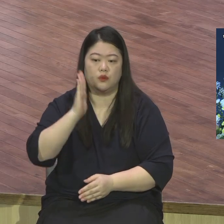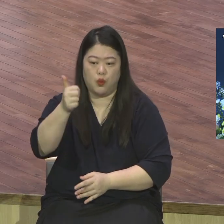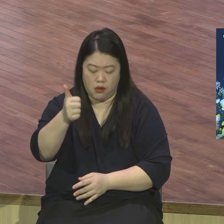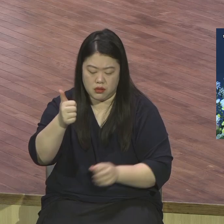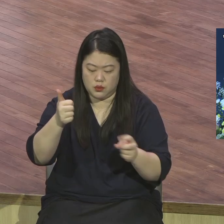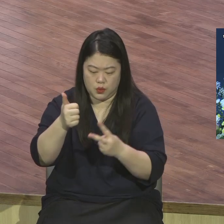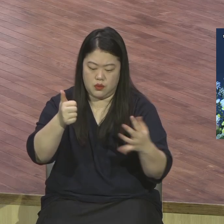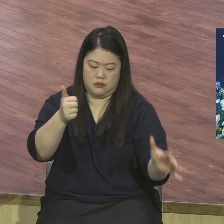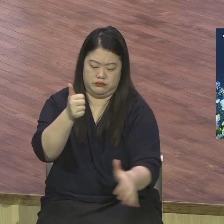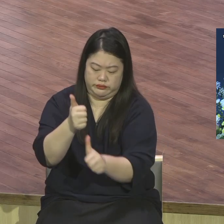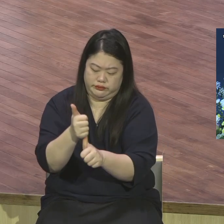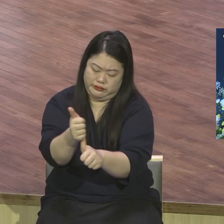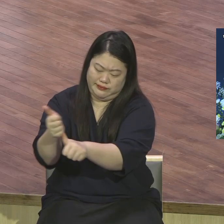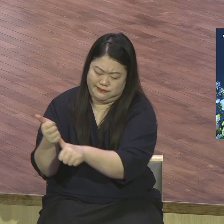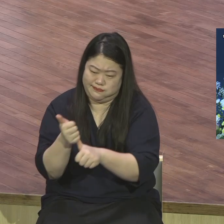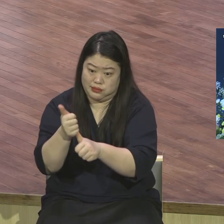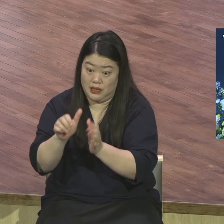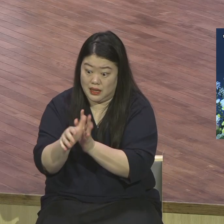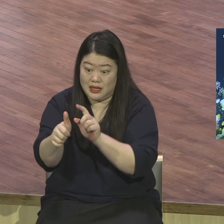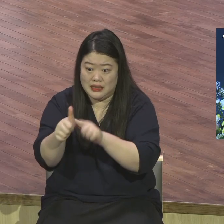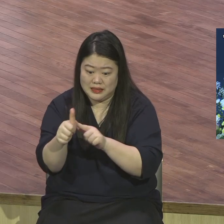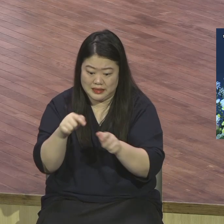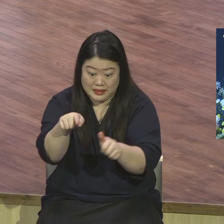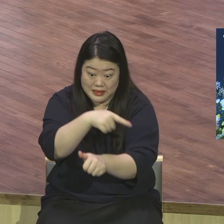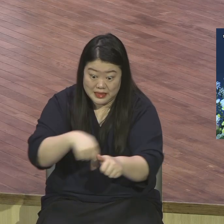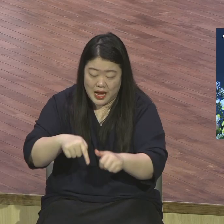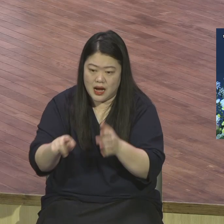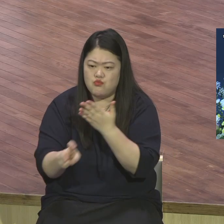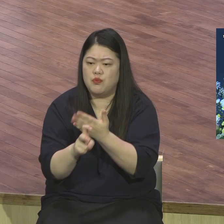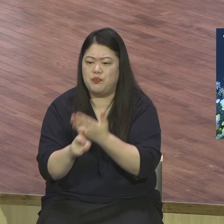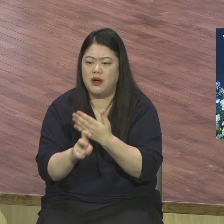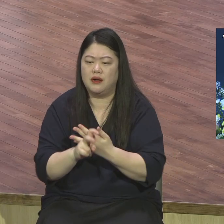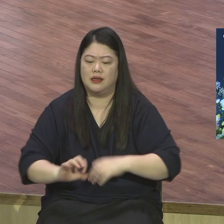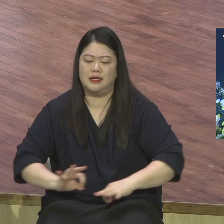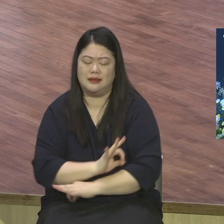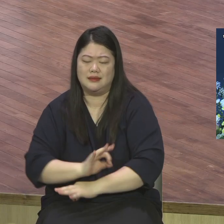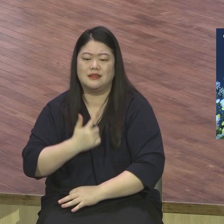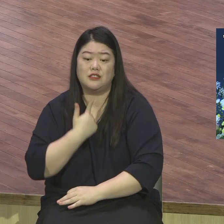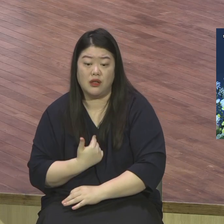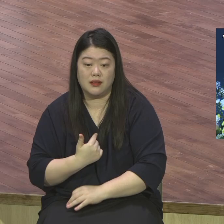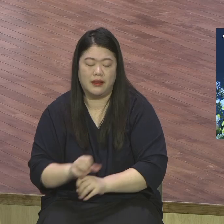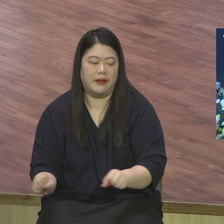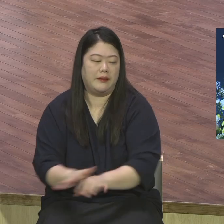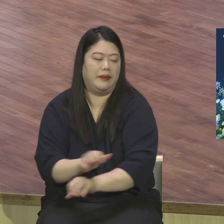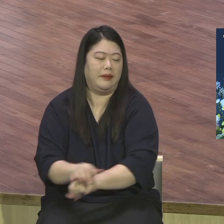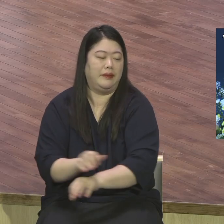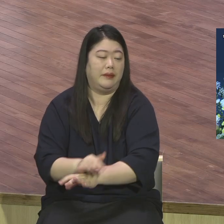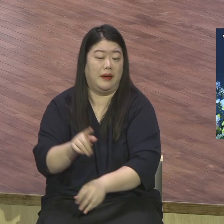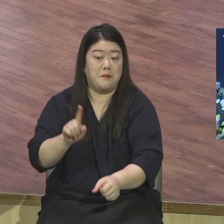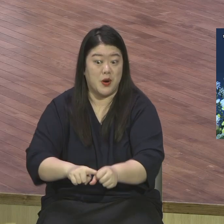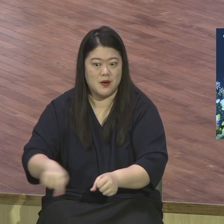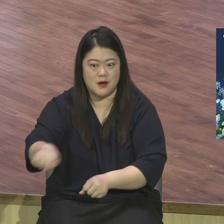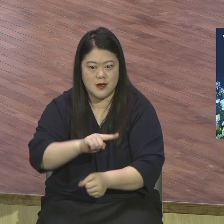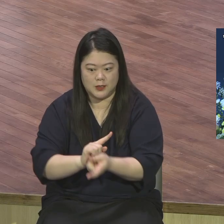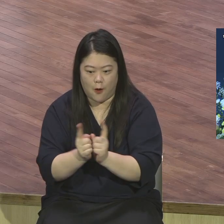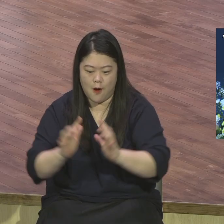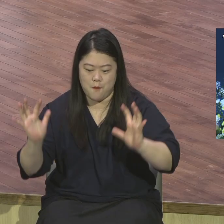은폐하려고 머리를 맞댔습니다. 그 자리에 참여한 10명의 보좌관들은 당시에